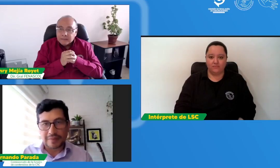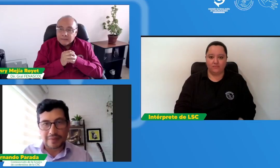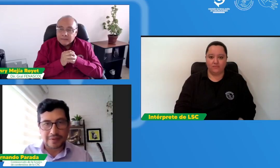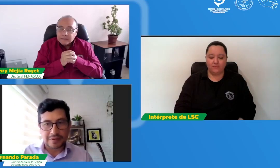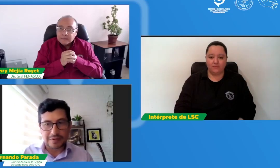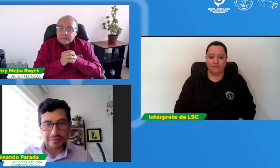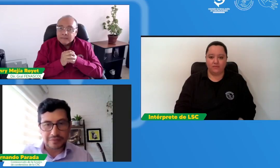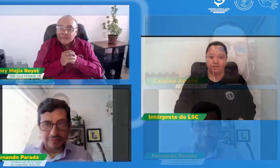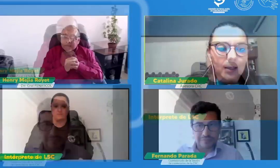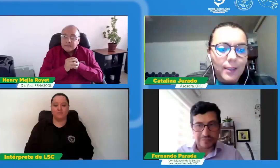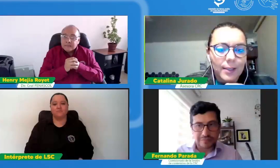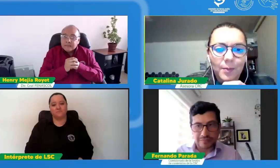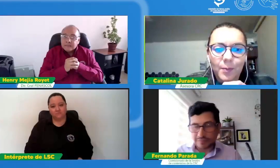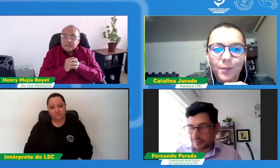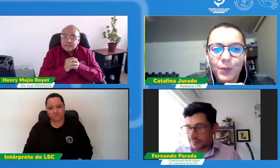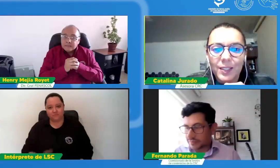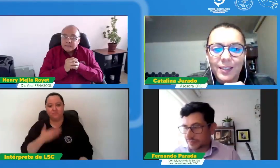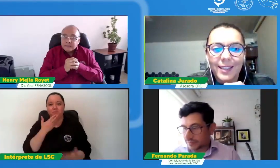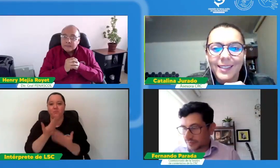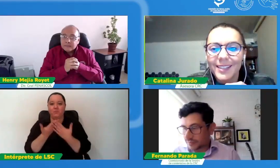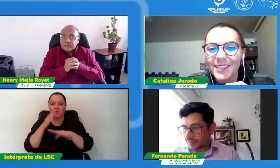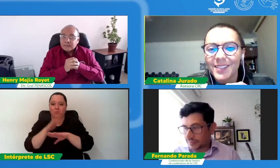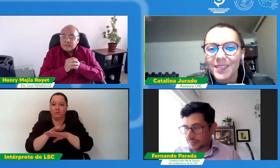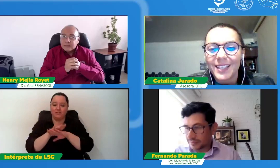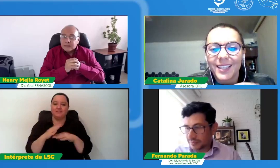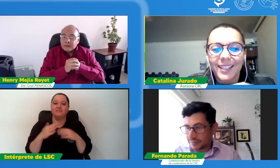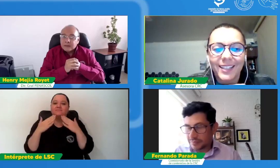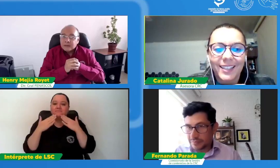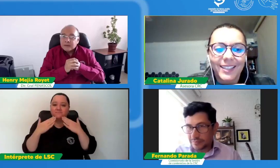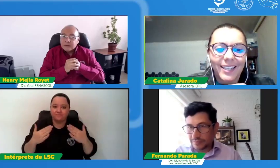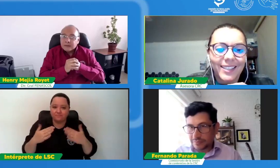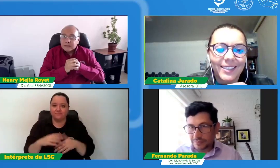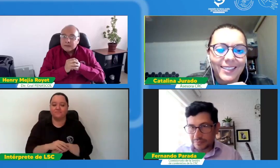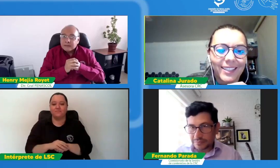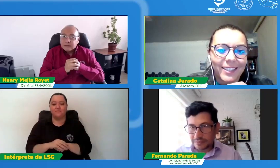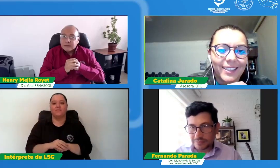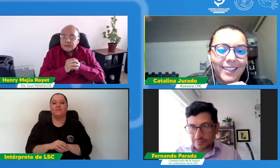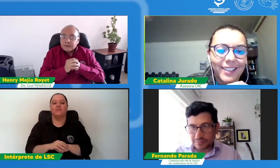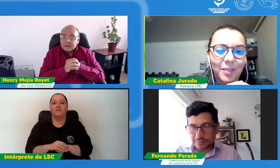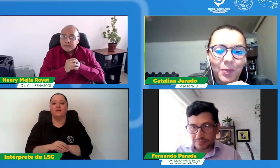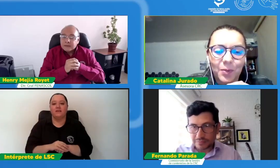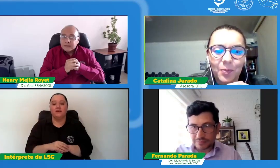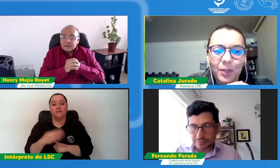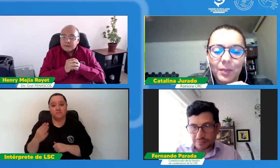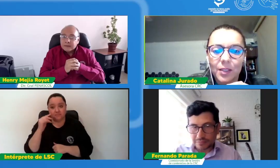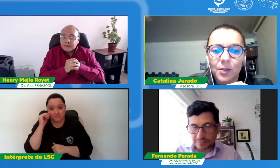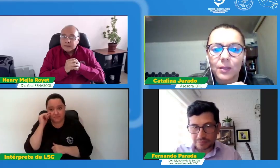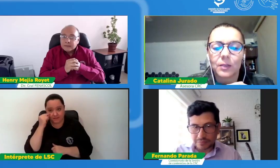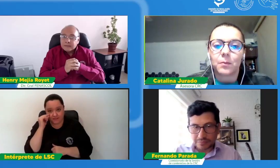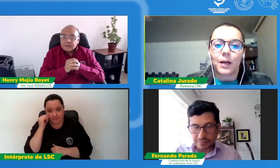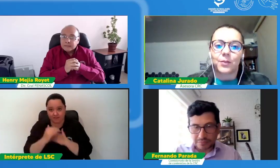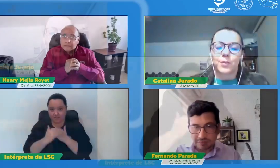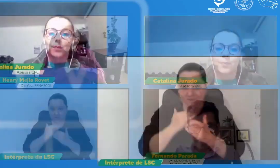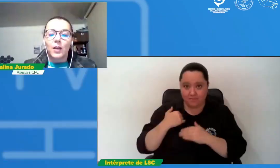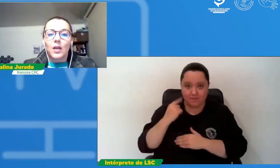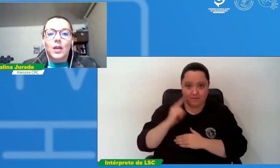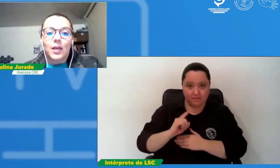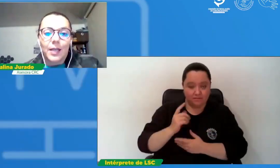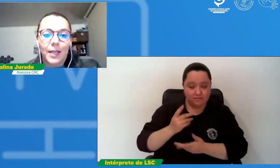Buenas tardes, muchas gracias. Gracias, Henry, por la invitación a este espacio. En